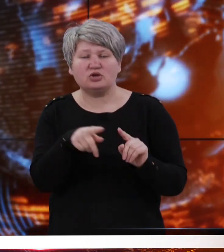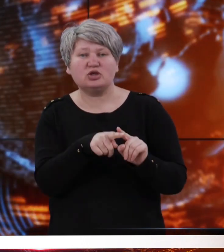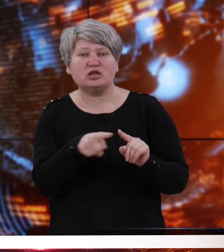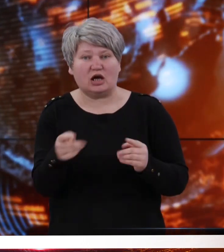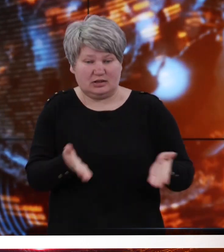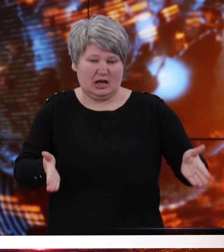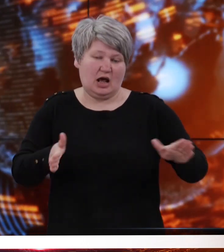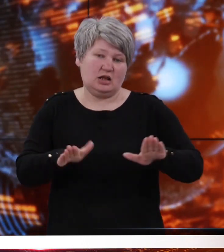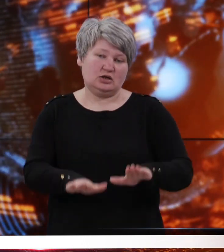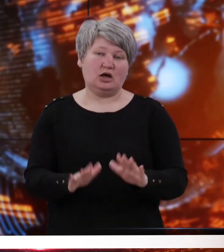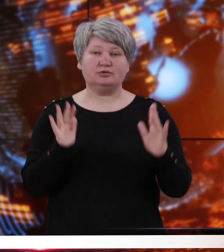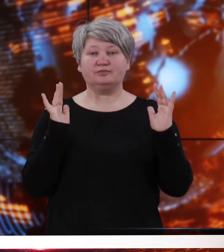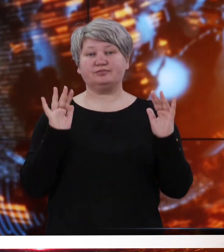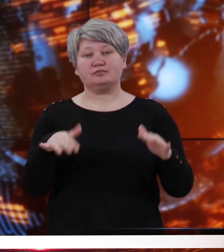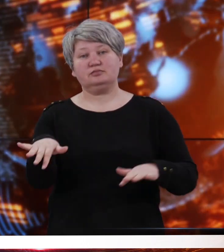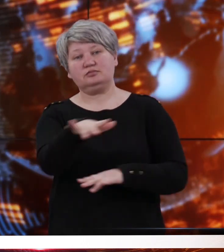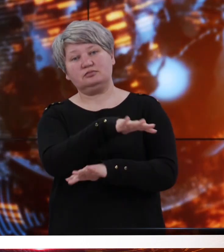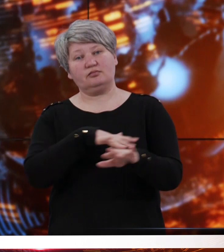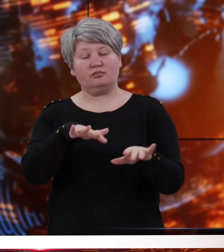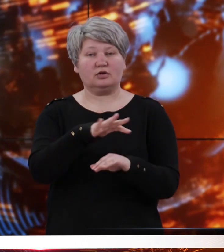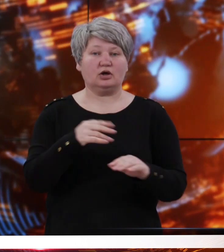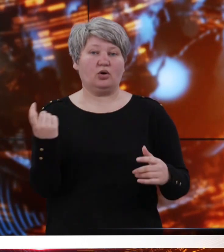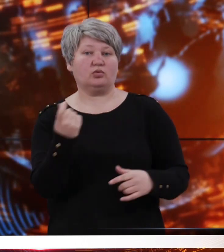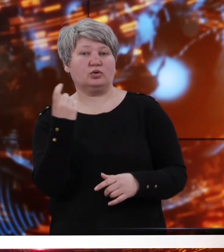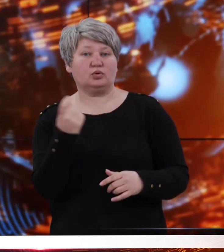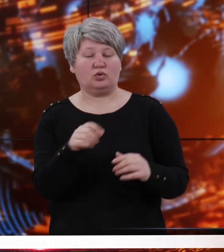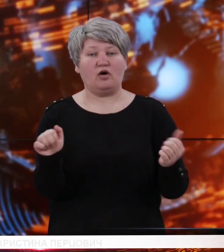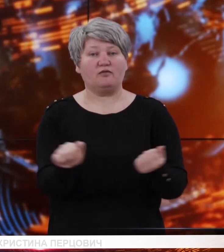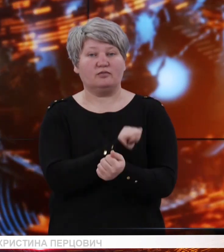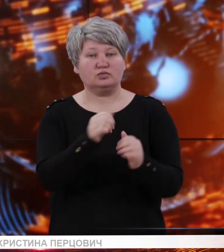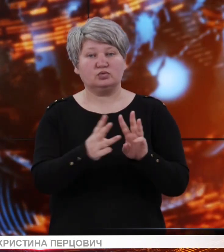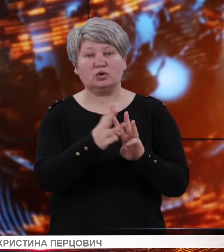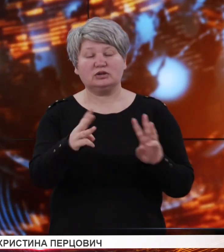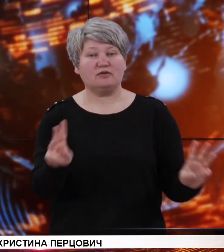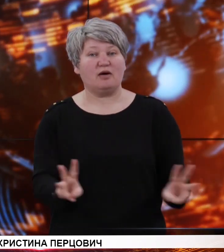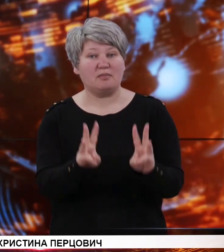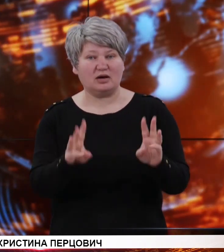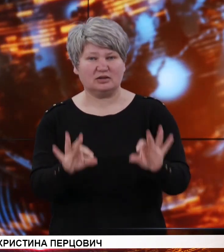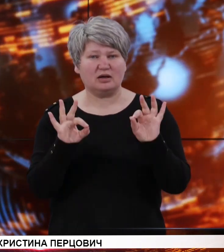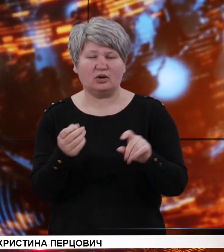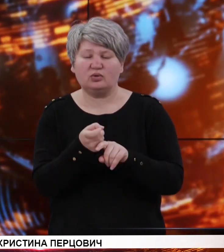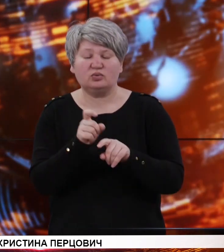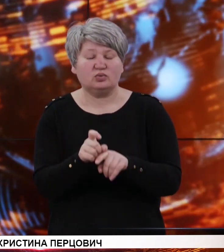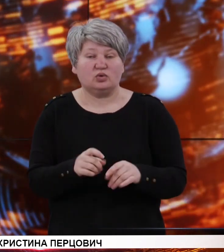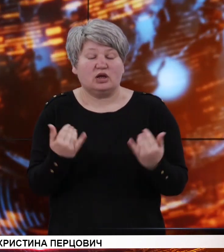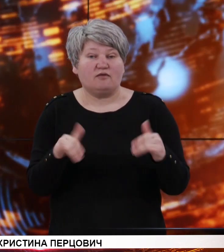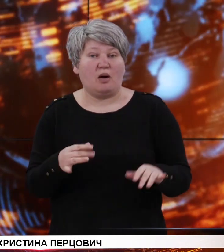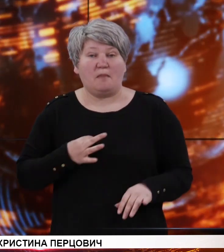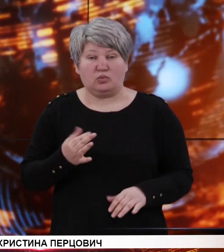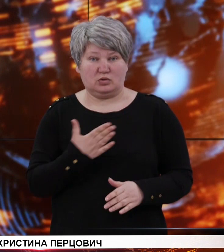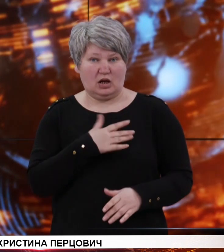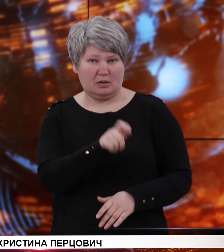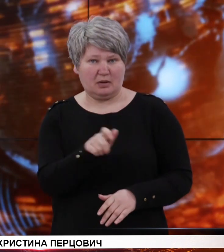залишаються на відкритих територіях і господарюють, випалюючи сухостій. Насправді дуже дивує байдужість наших